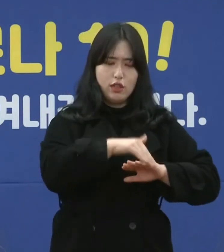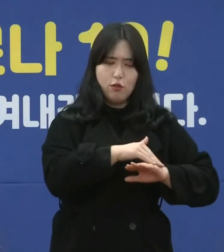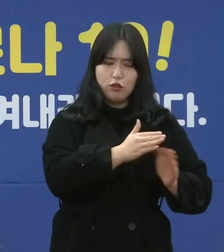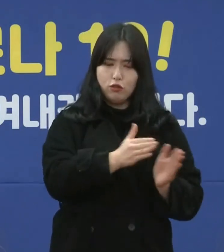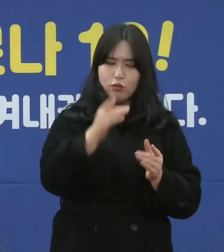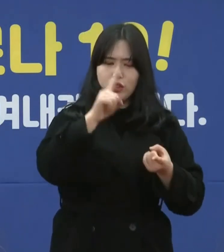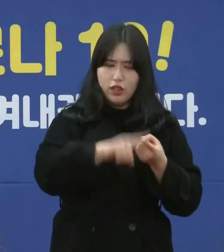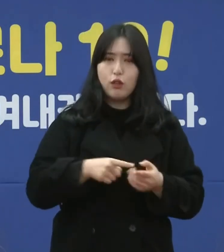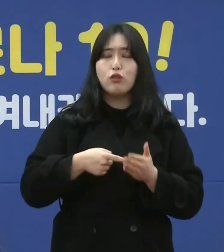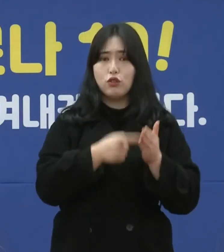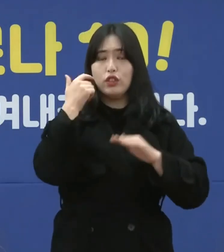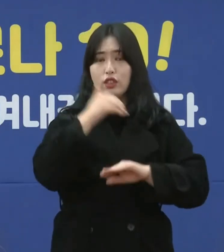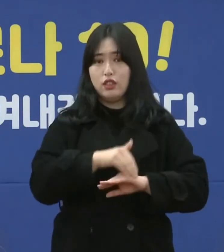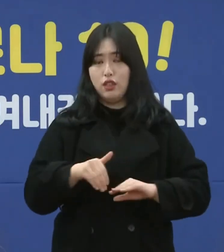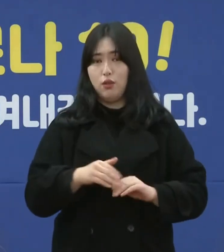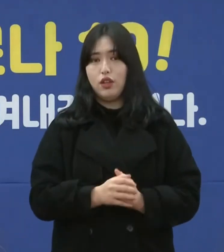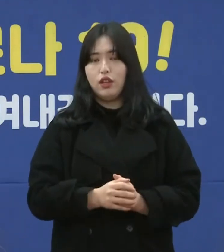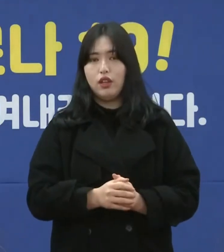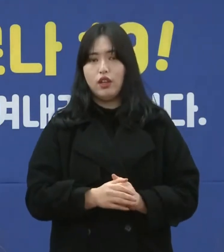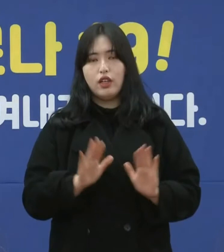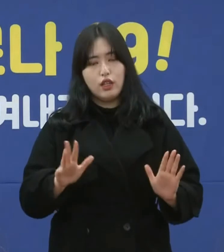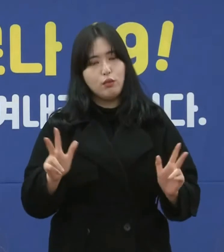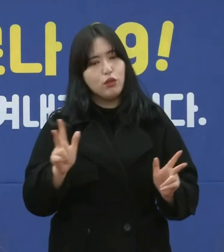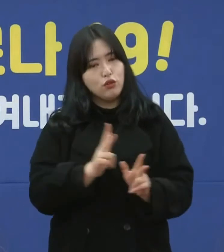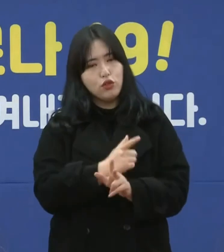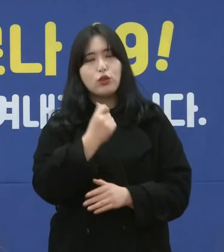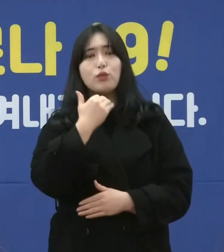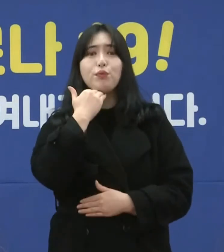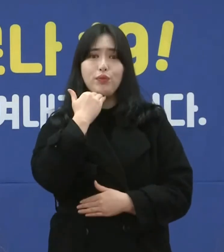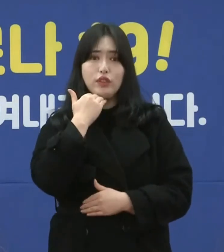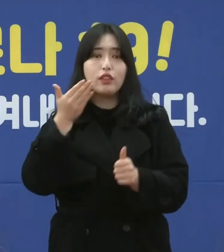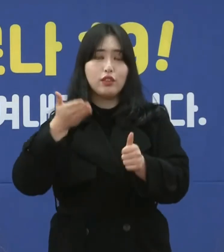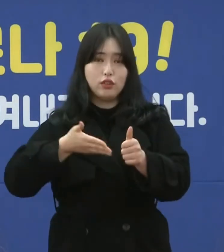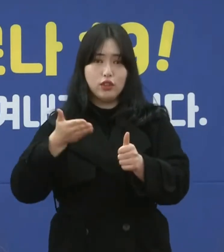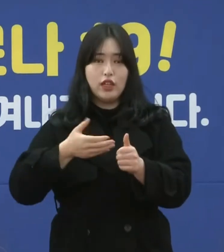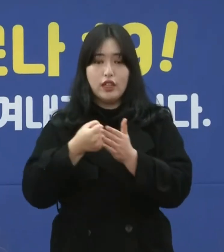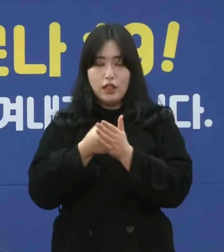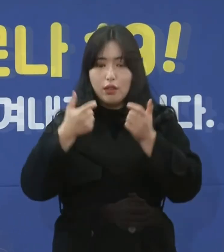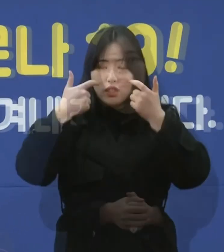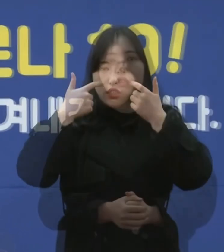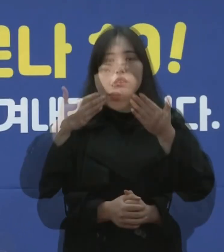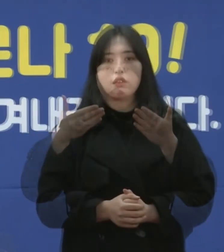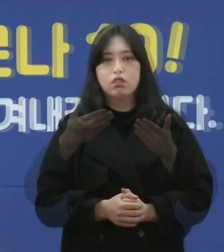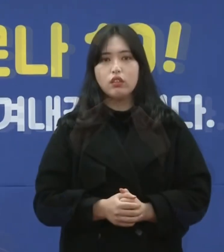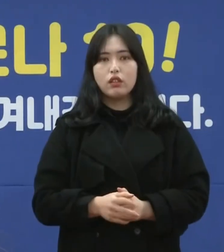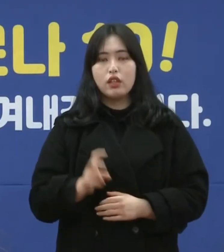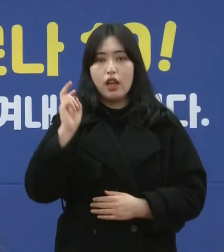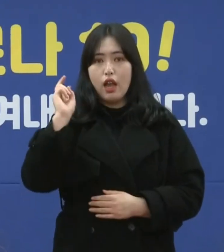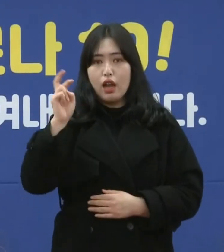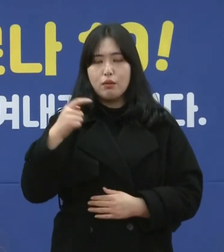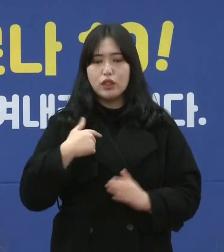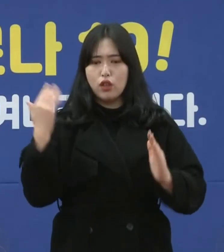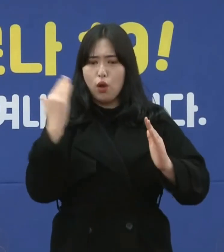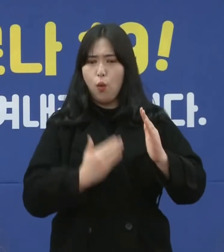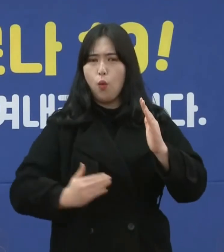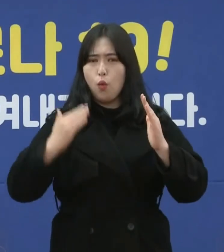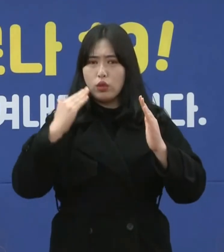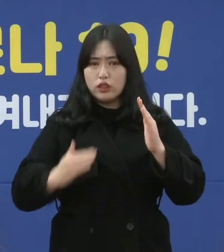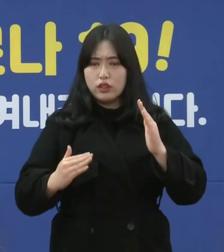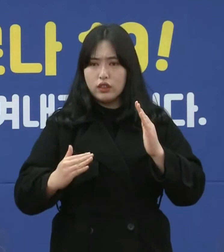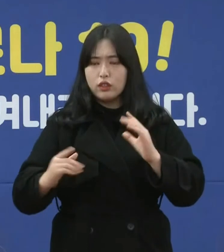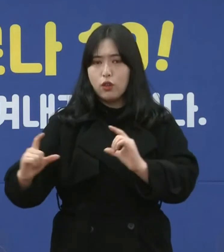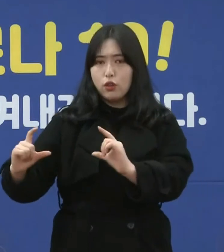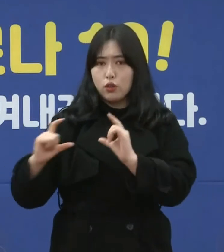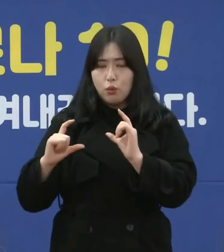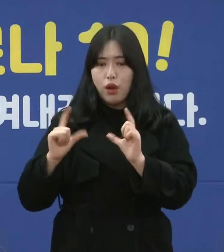추진하도록 하겠습니다. 이번 주 좀 기다려주시면 정확한 내용이 나올 것 같습니다. 저희가 이제 공식적으로 통보를